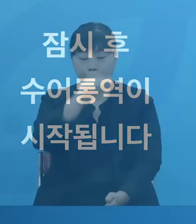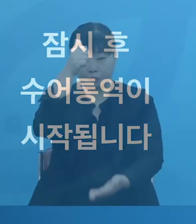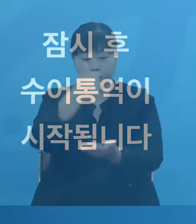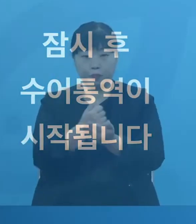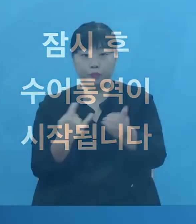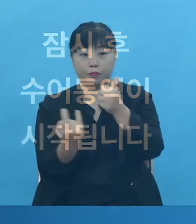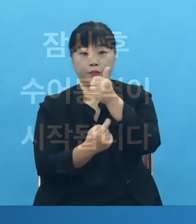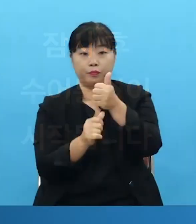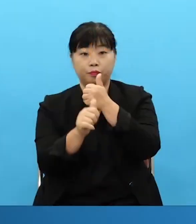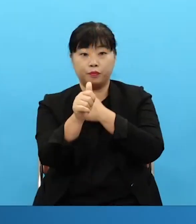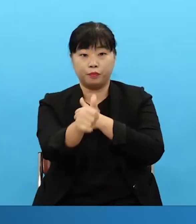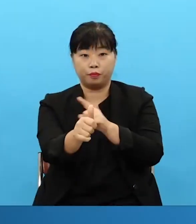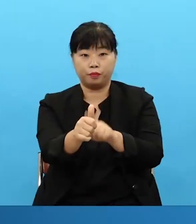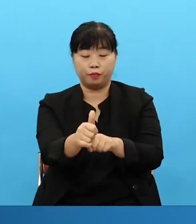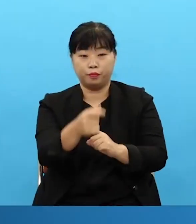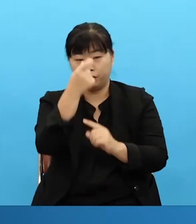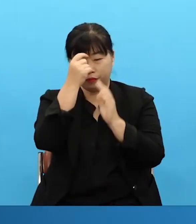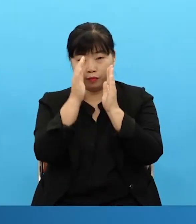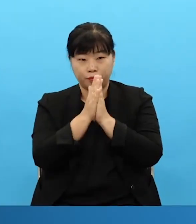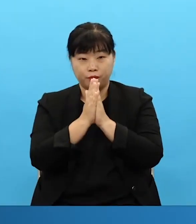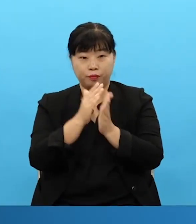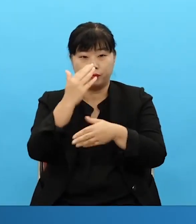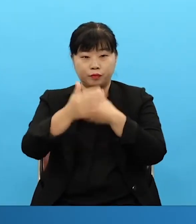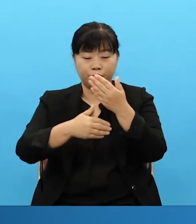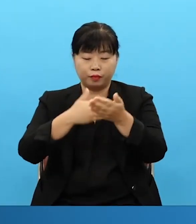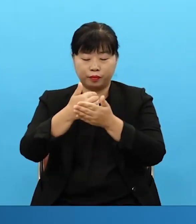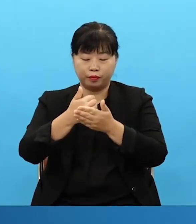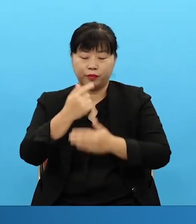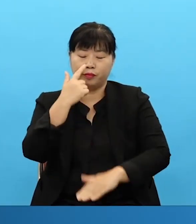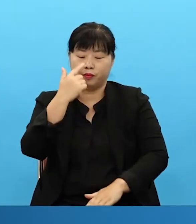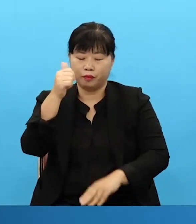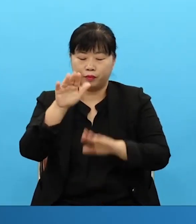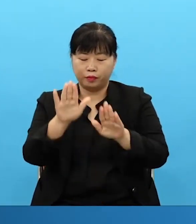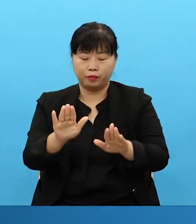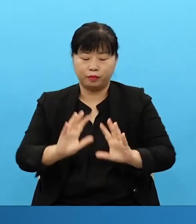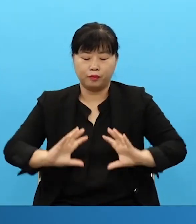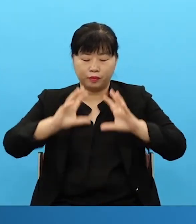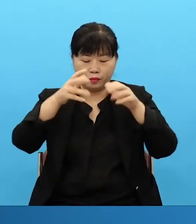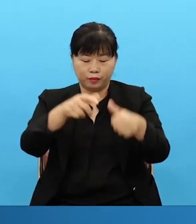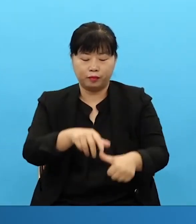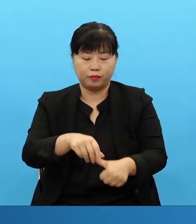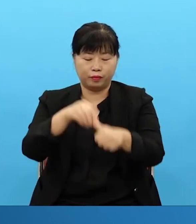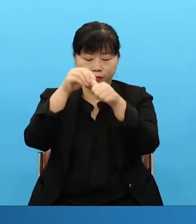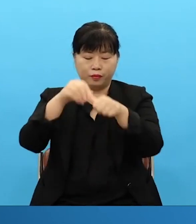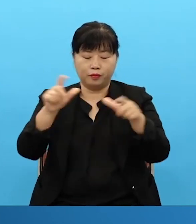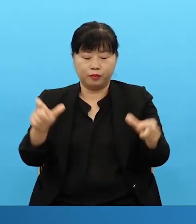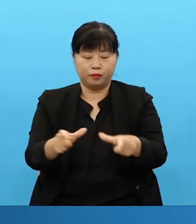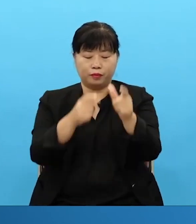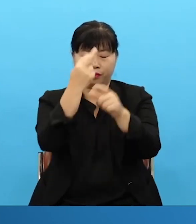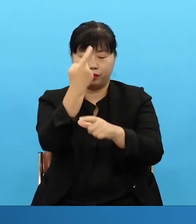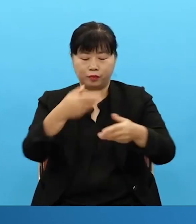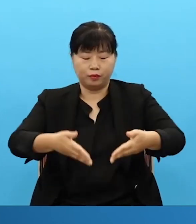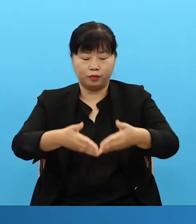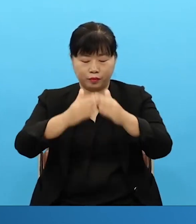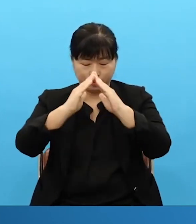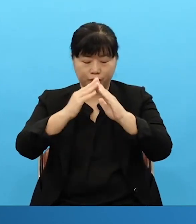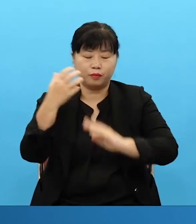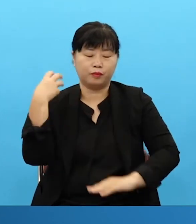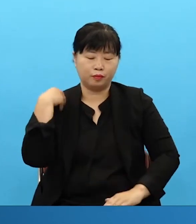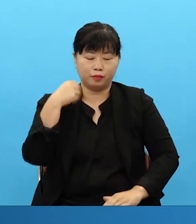하나님 아버지 세계살리의 망대에 세울 전국의 장노들이 이 시간 모여 핵심 예배를